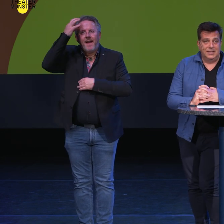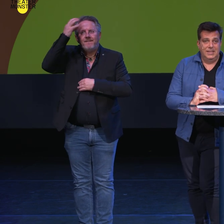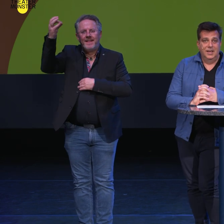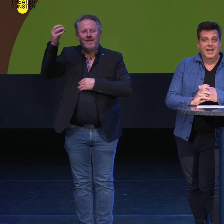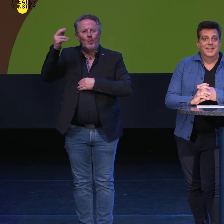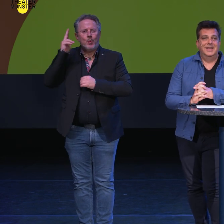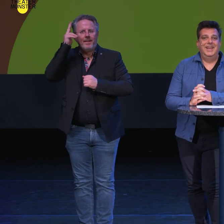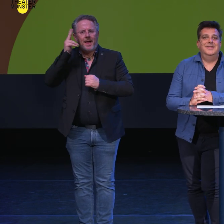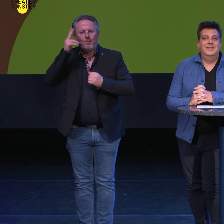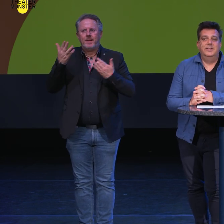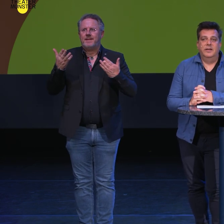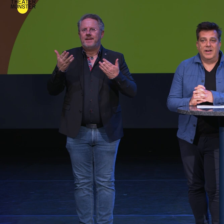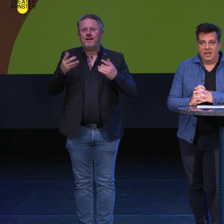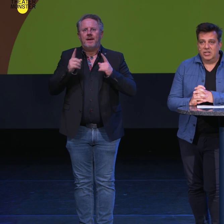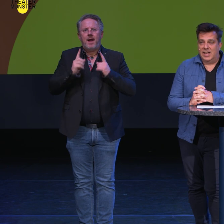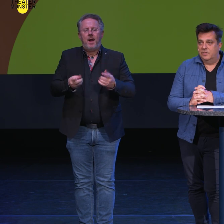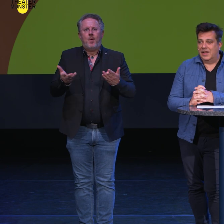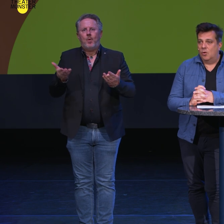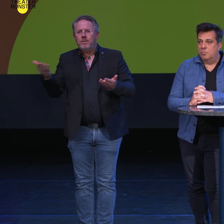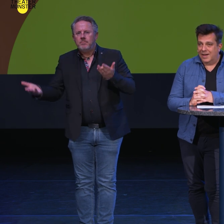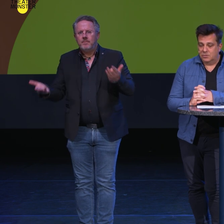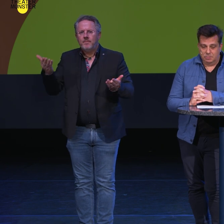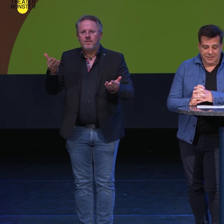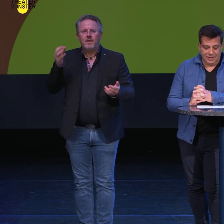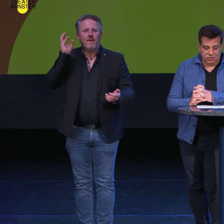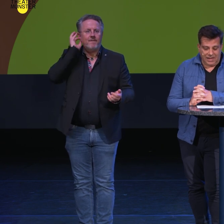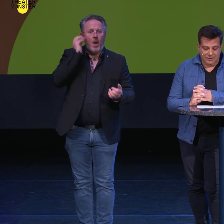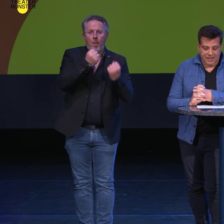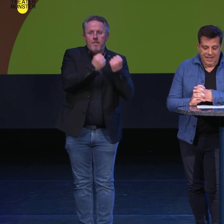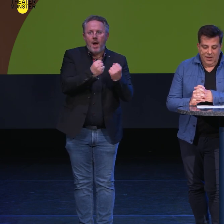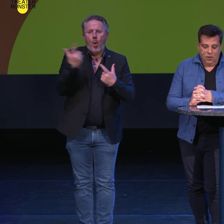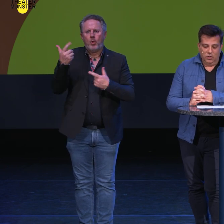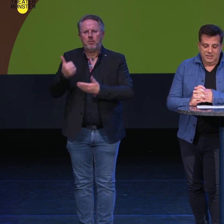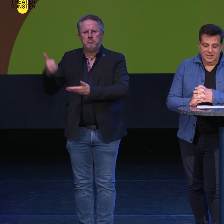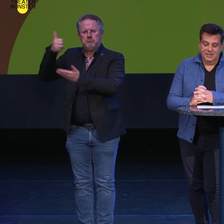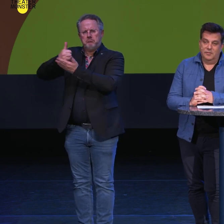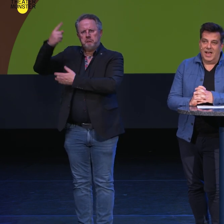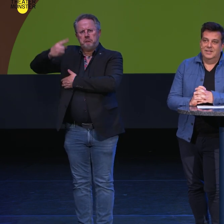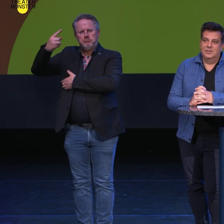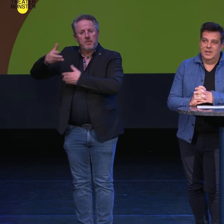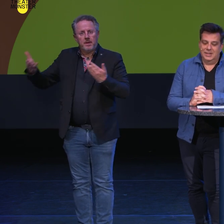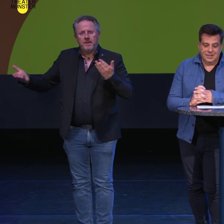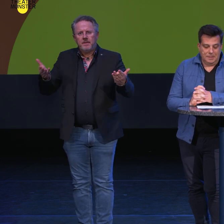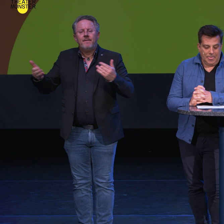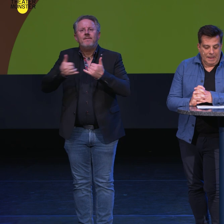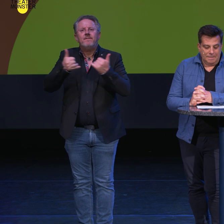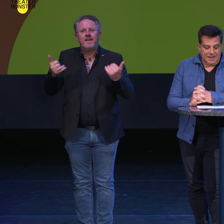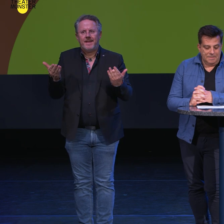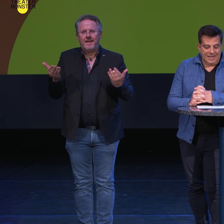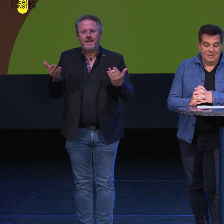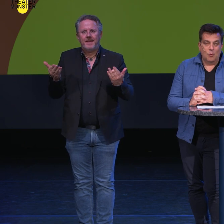Demokratie. Sie legt in die Waagschale Frauenmacht und Patriarchat. Und sie fragt nicht zuletzt